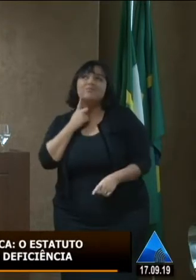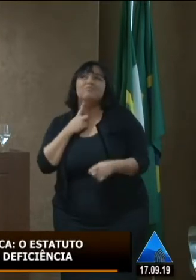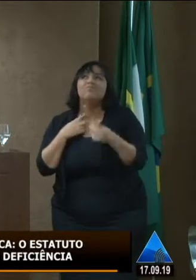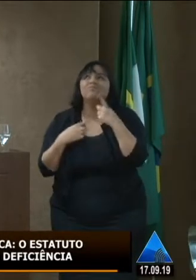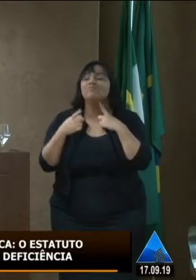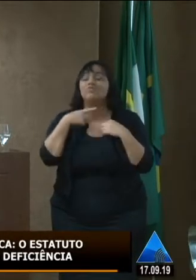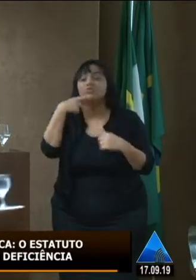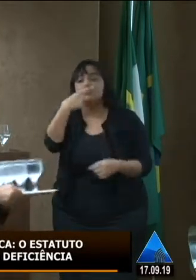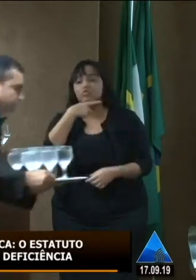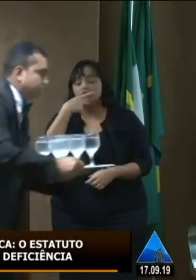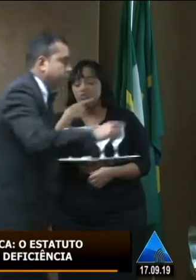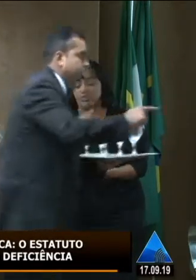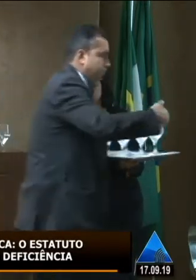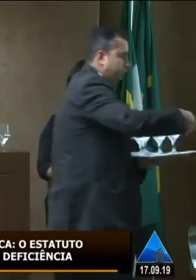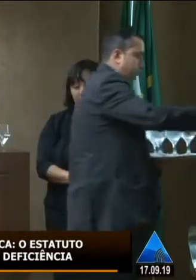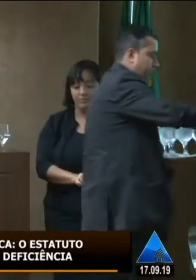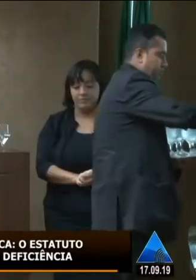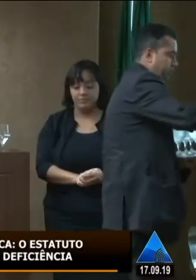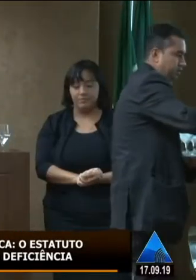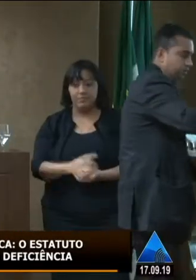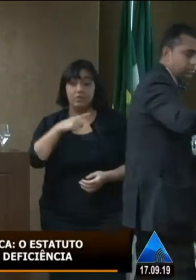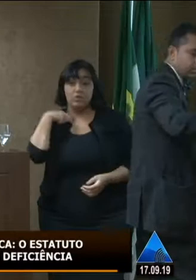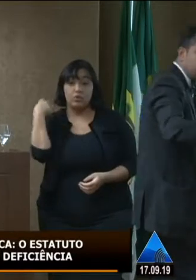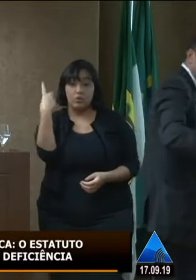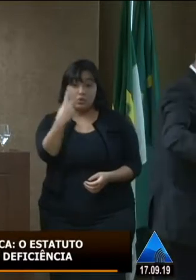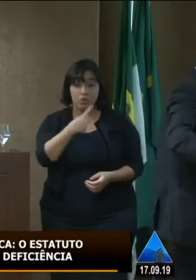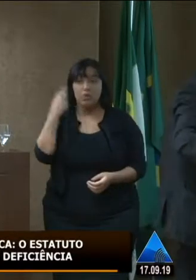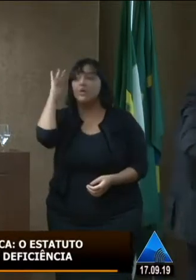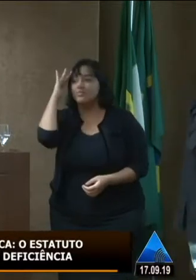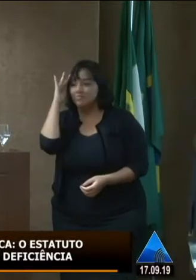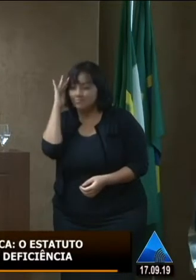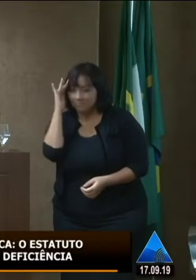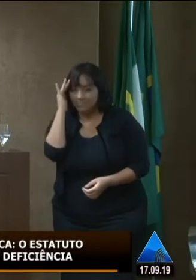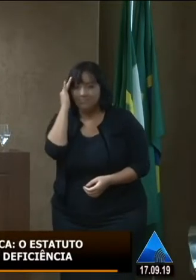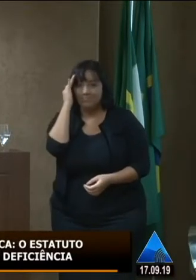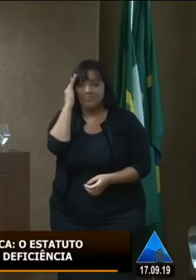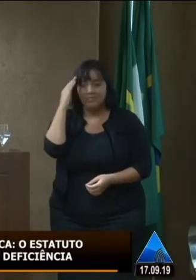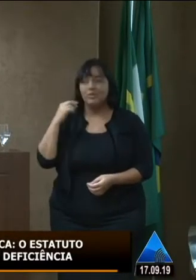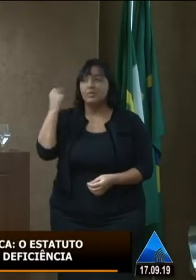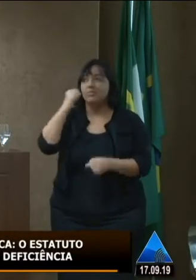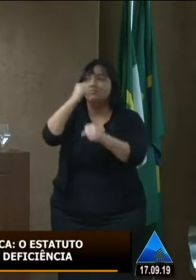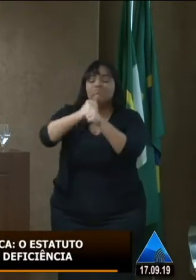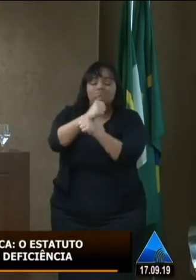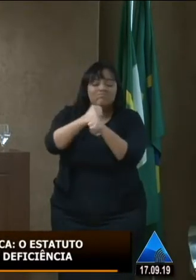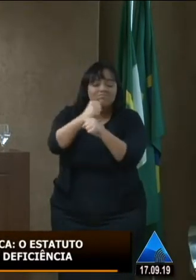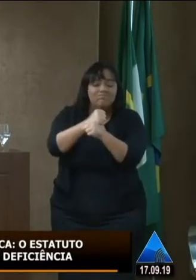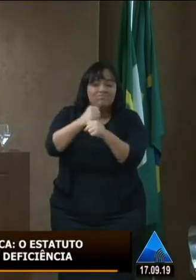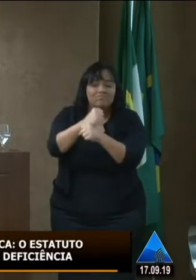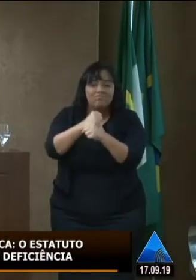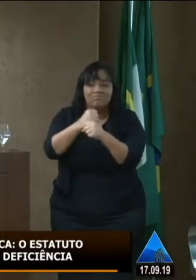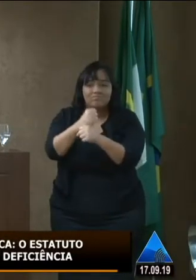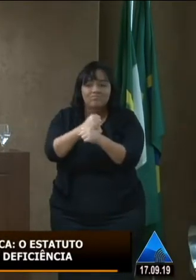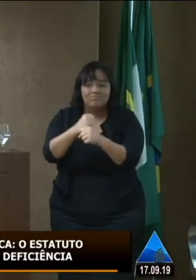de dizer aos senhores em tão pouco tempo que nós reconhecemos tantos anos de omissão